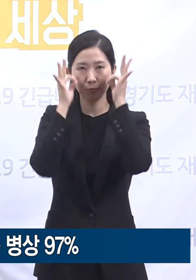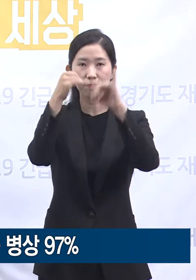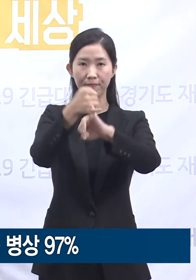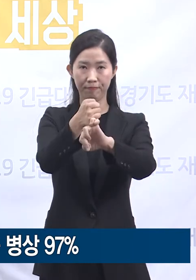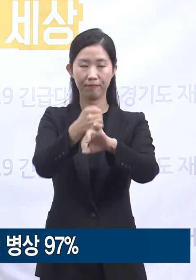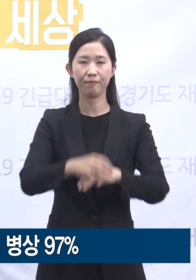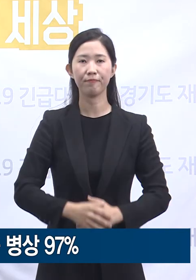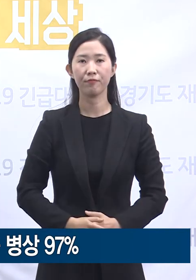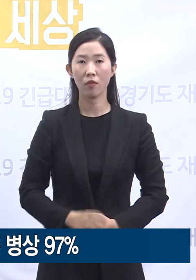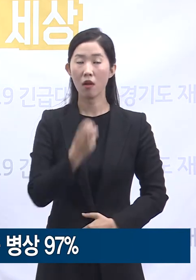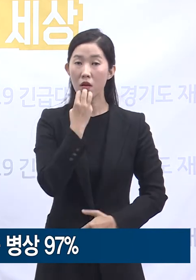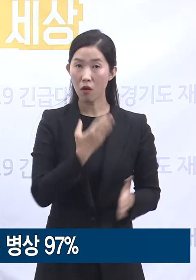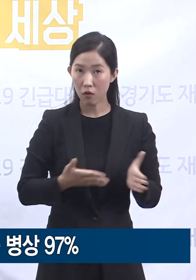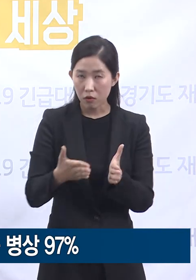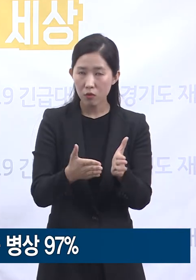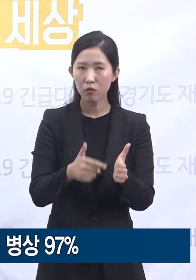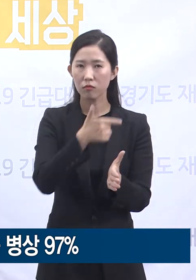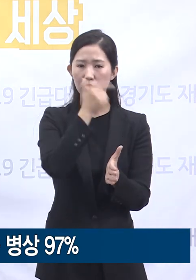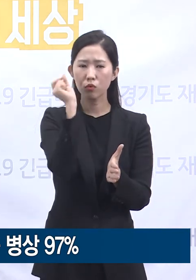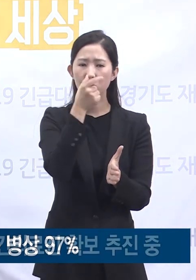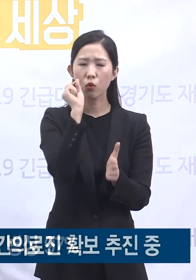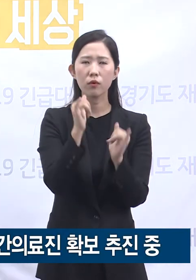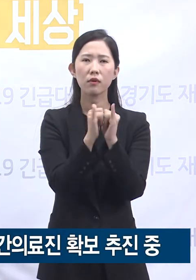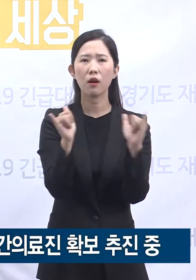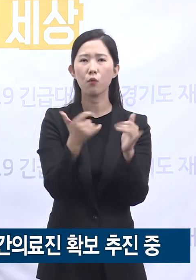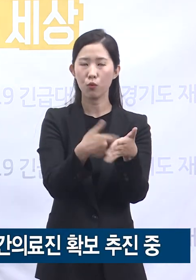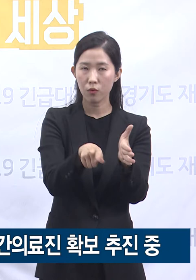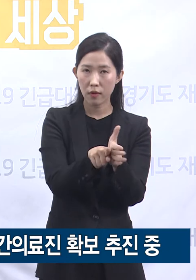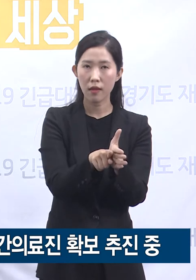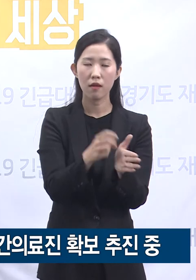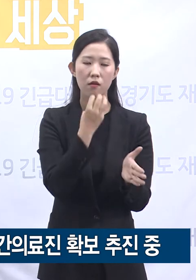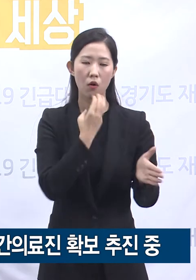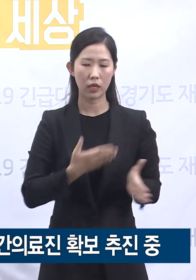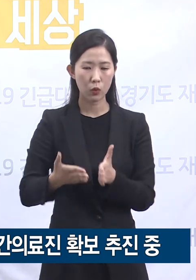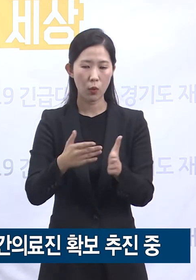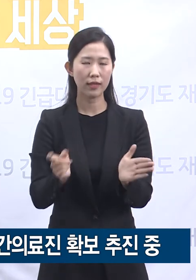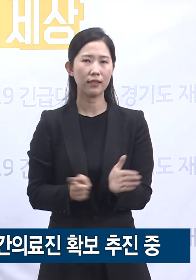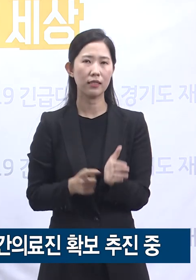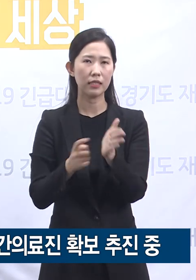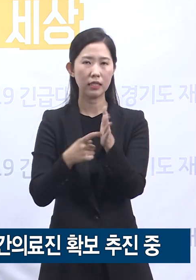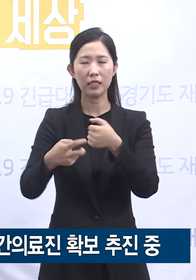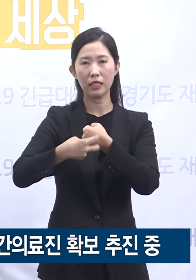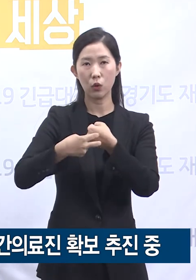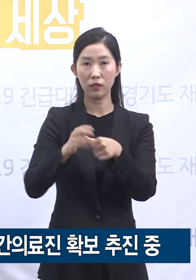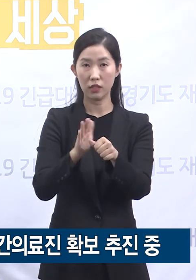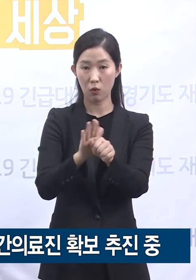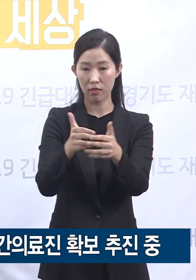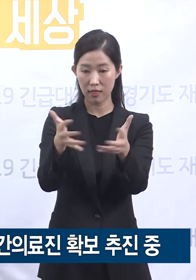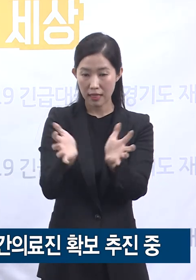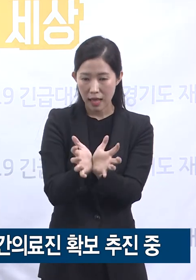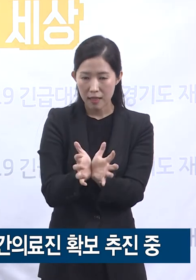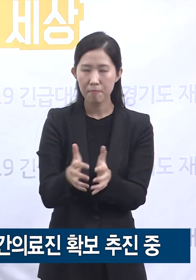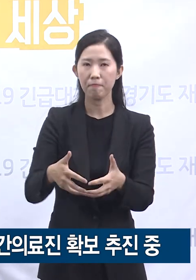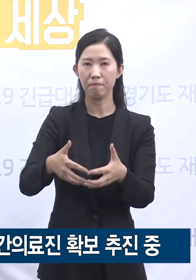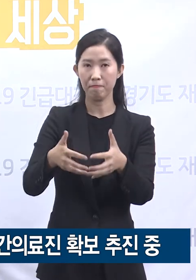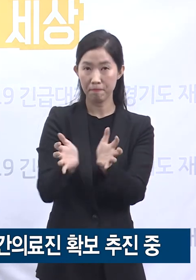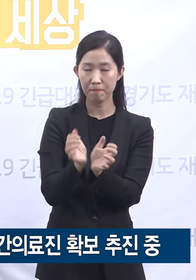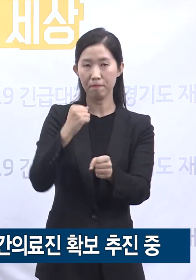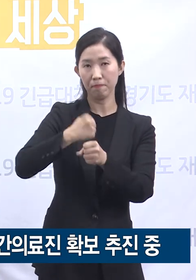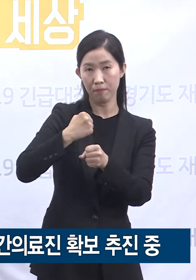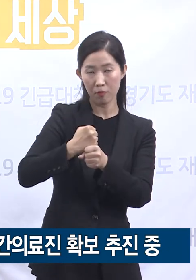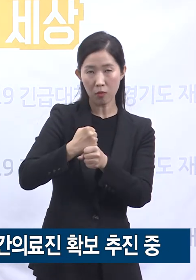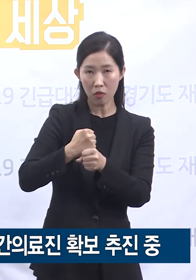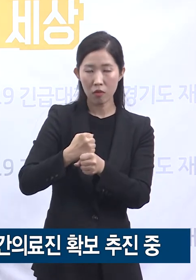경기도는 부족한 의료인력 확보를 위해 경기도 긴급의료지원단을 구성하여 민간의료진 확보를 추진